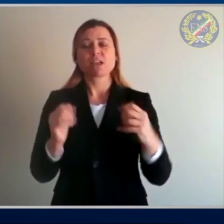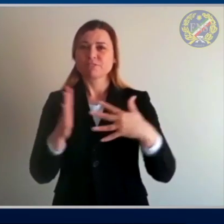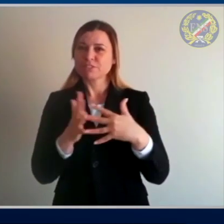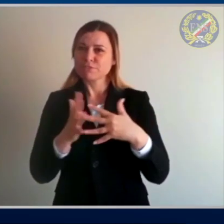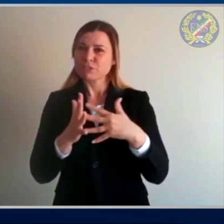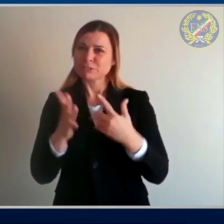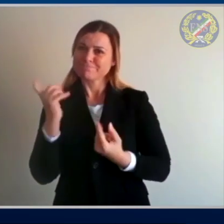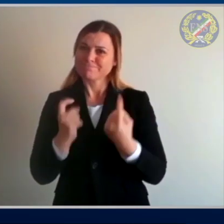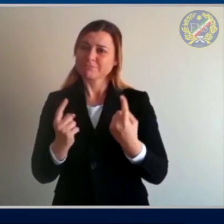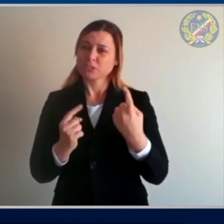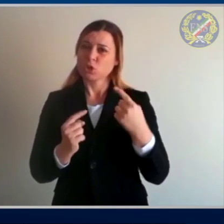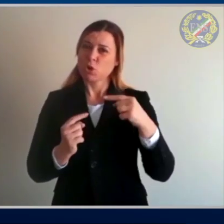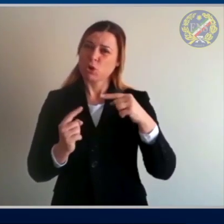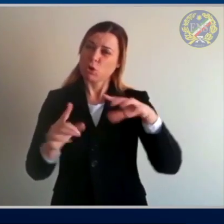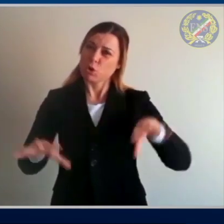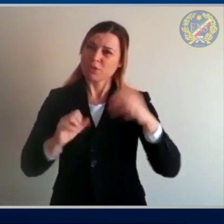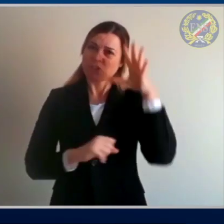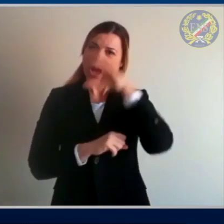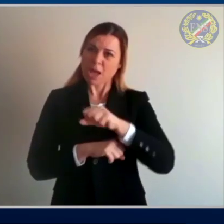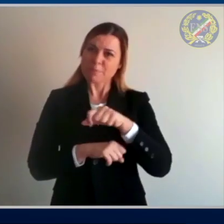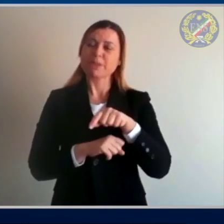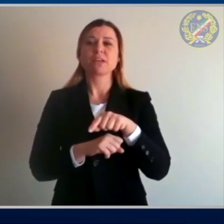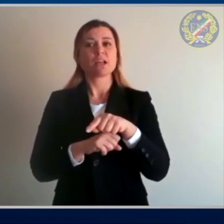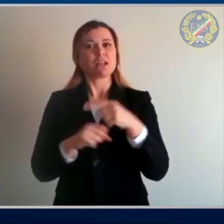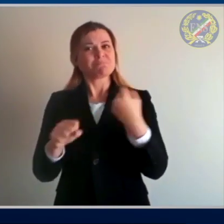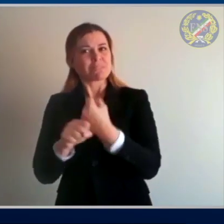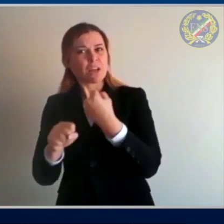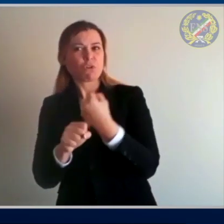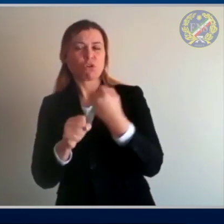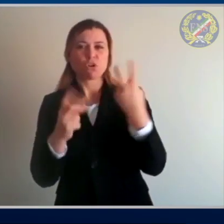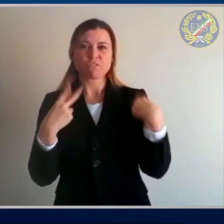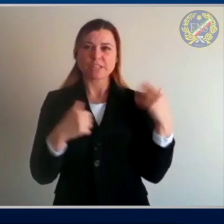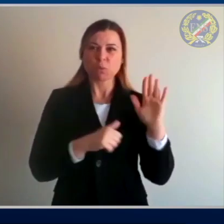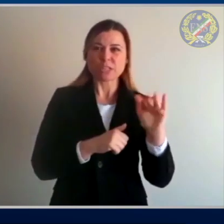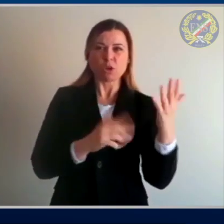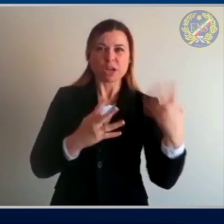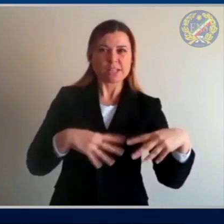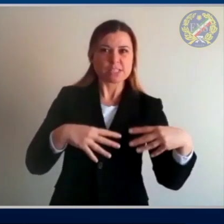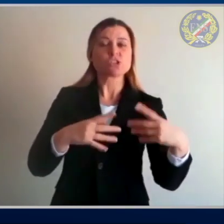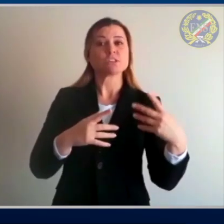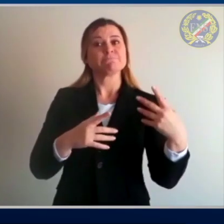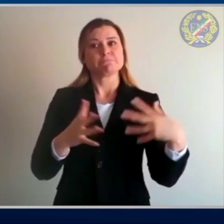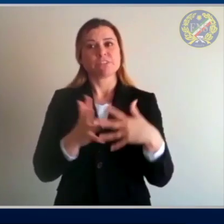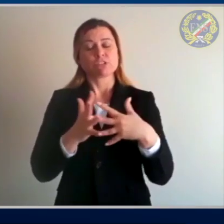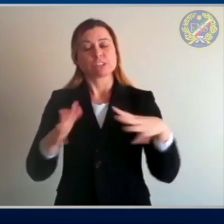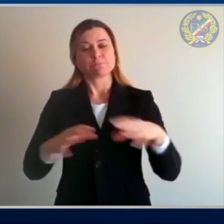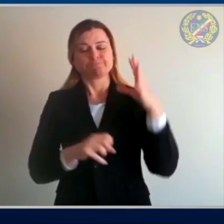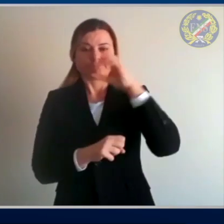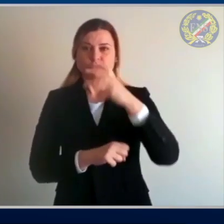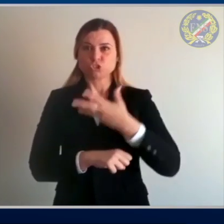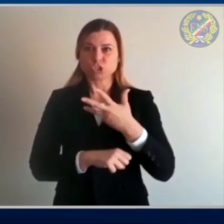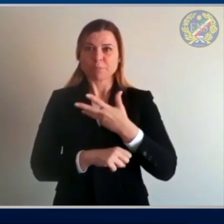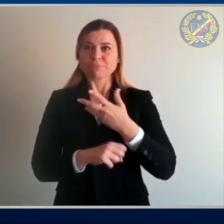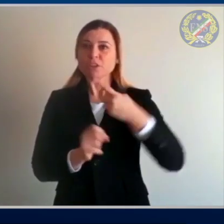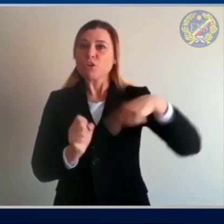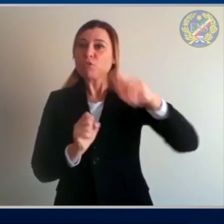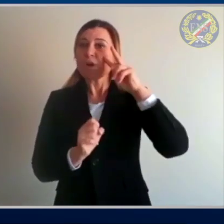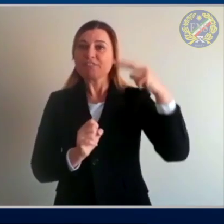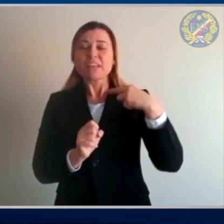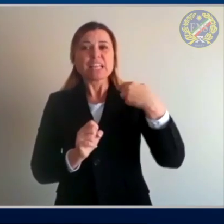stanno imparando a conoscere sia nel lavoro sia appunto nell'organizzazione della vita quotidiana. Come vedete anche